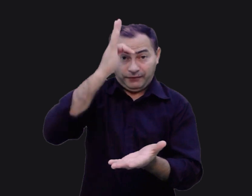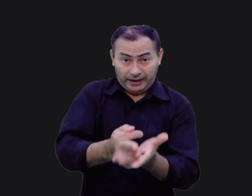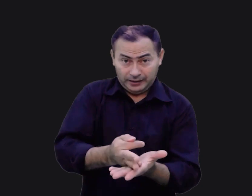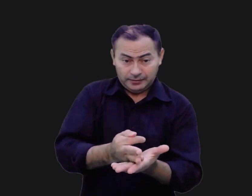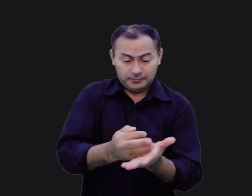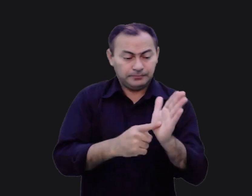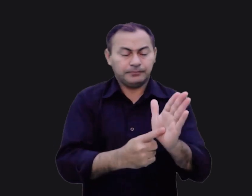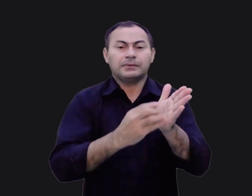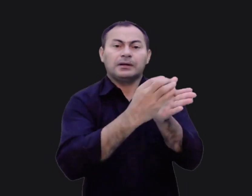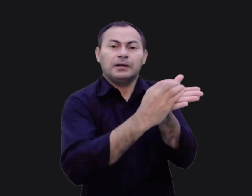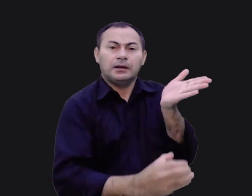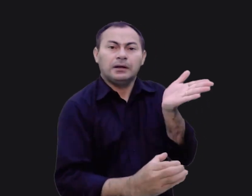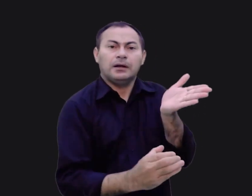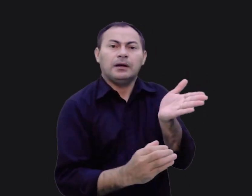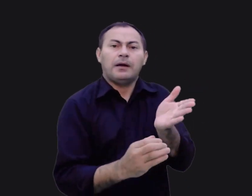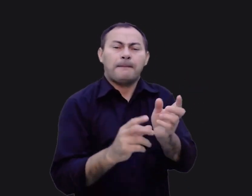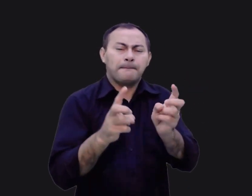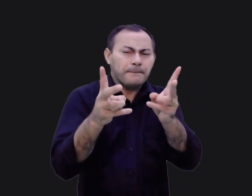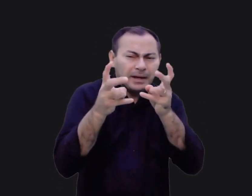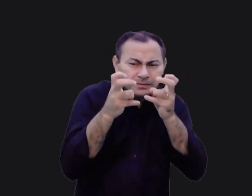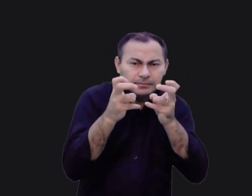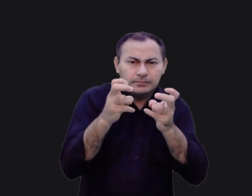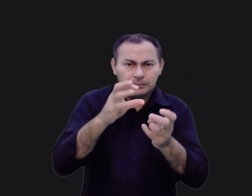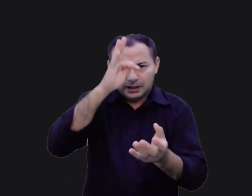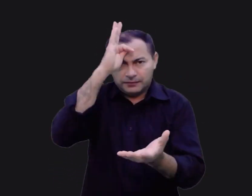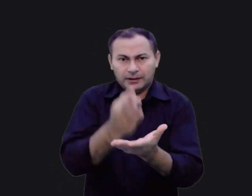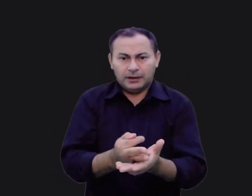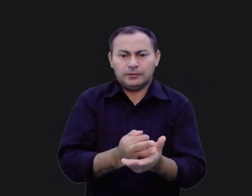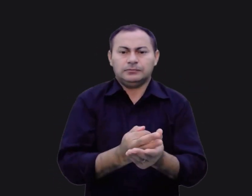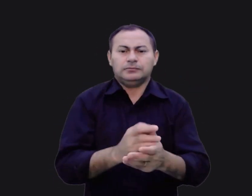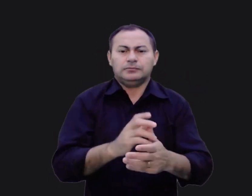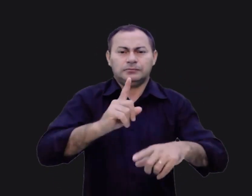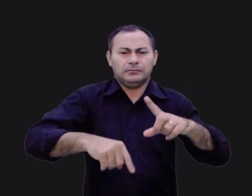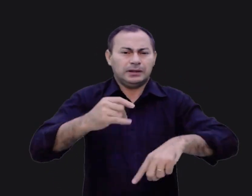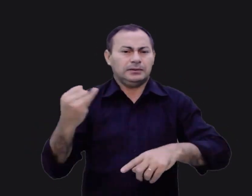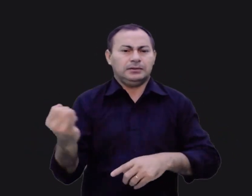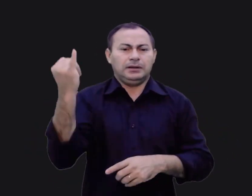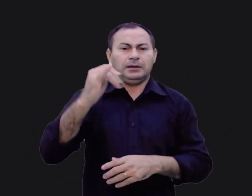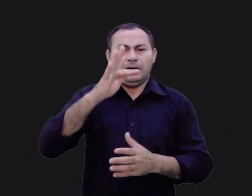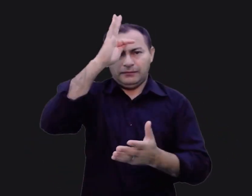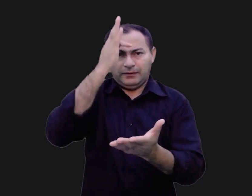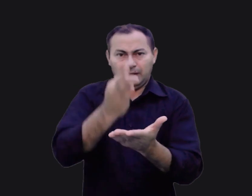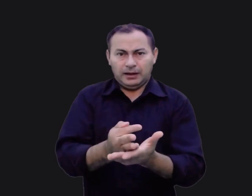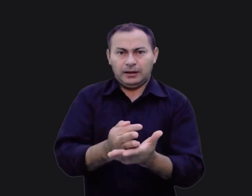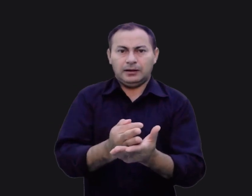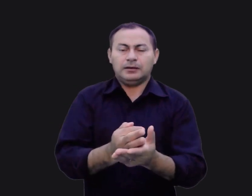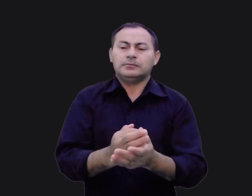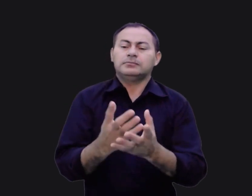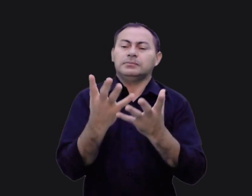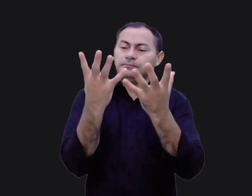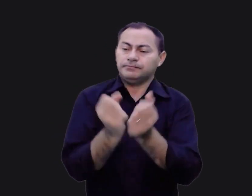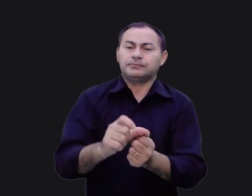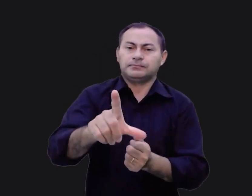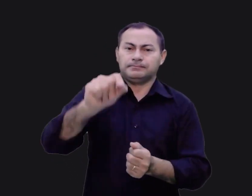Denominei esse capítulo de a percepção da fé. Um dos elementos mais importantes da fé é o discernimento.